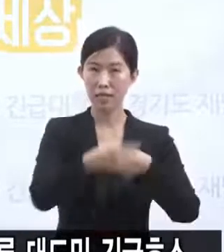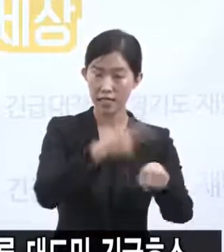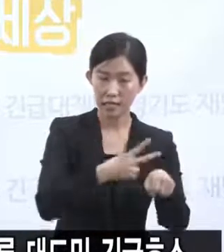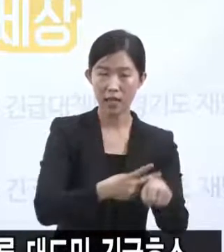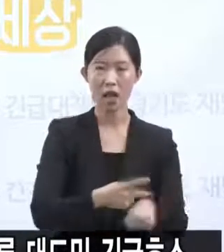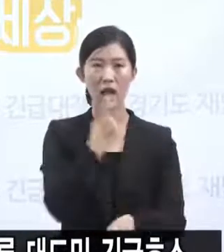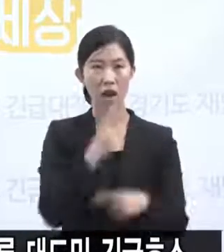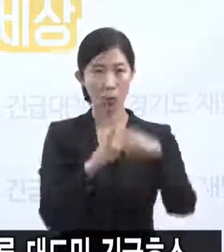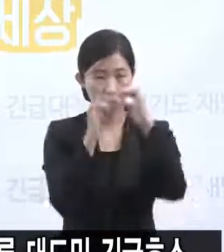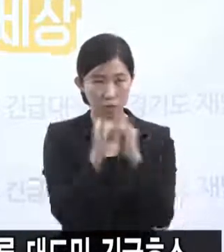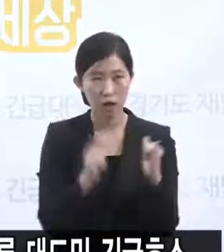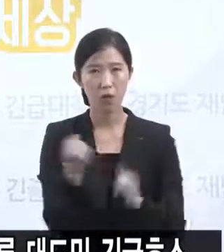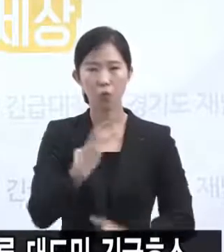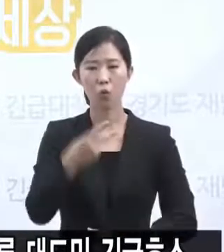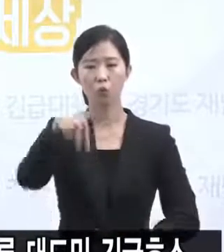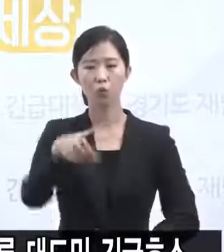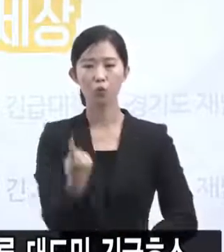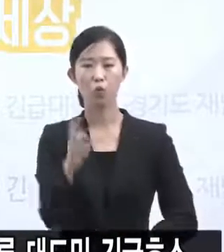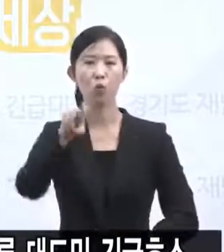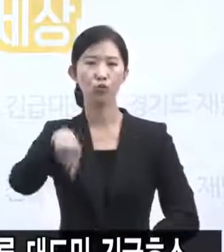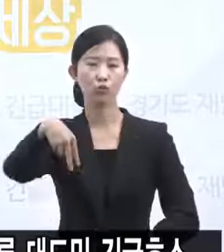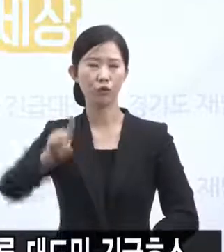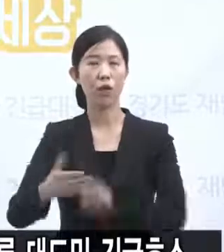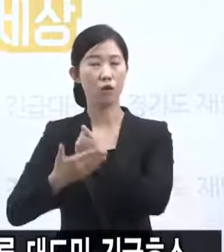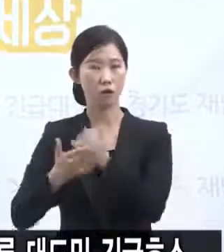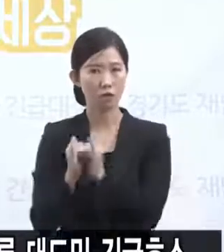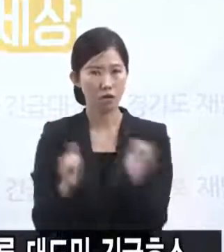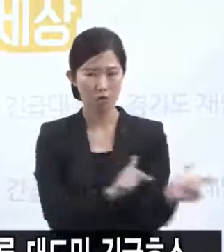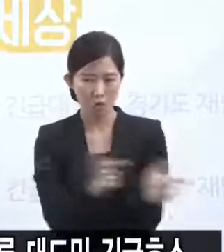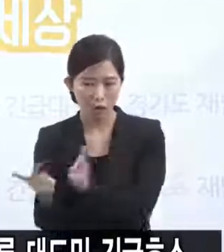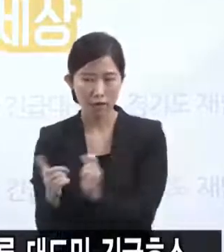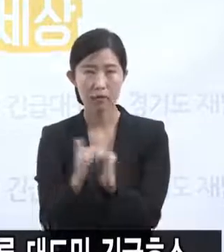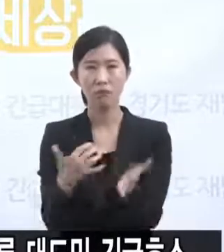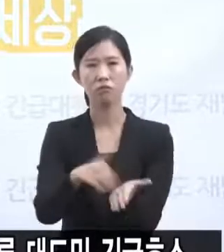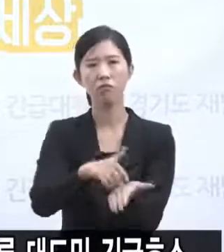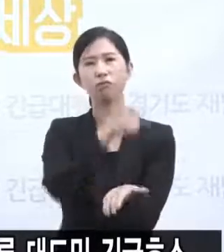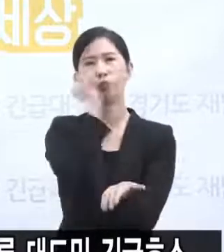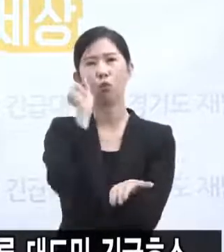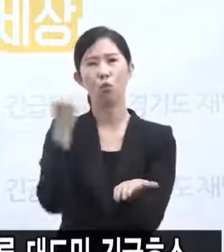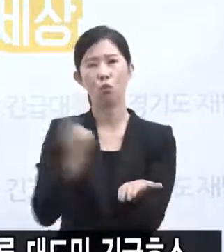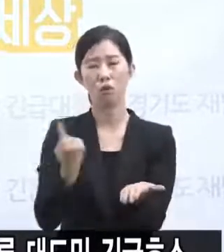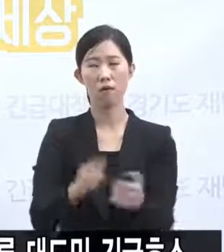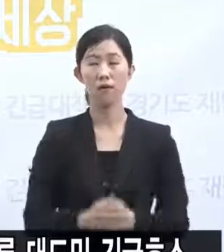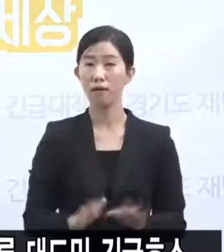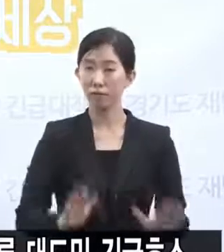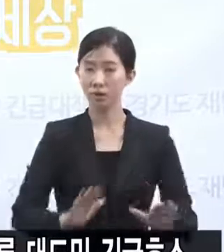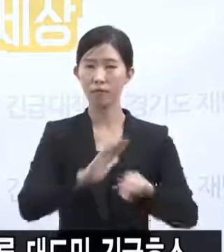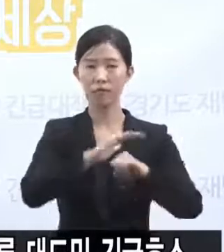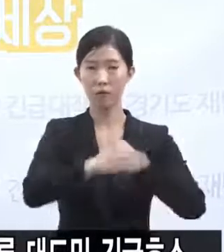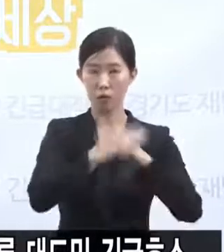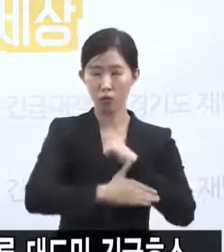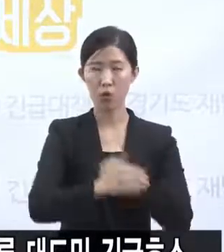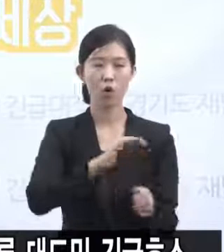간호조무사 등 의료전문인력이 절대적으로 부족해져가고 있습니다. 대구 경북을 중심으로 한